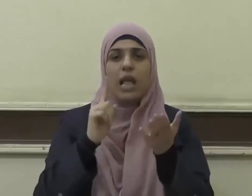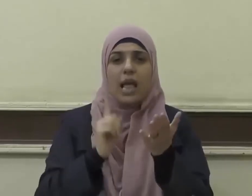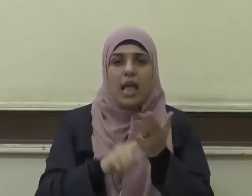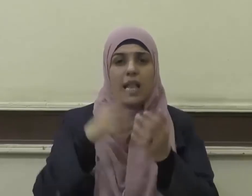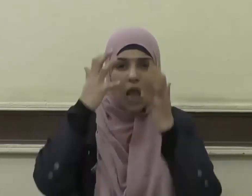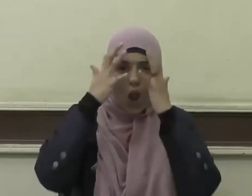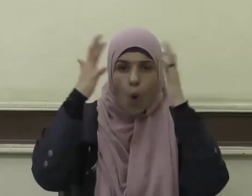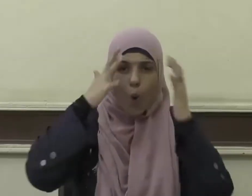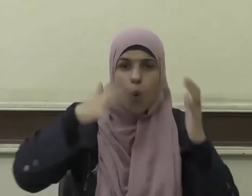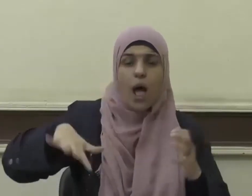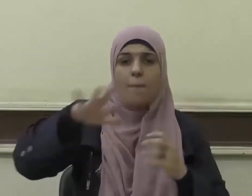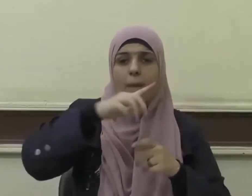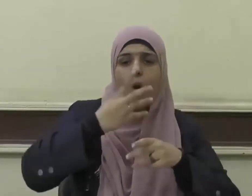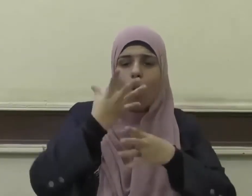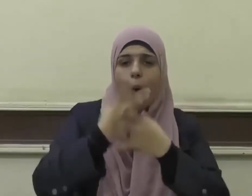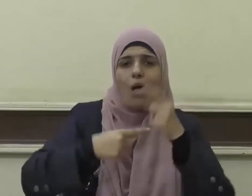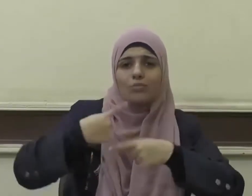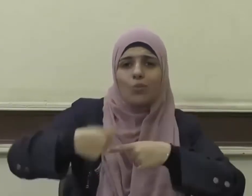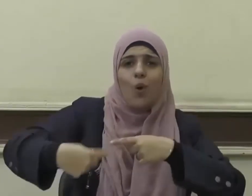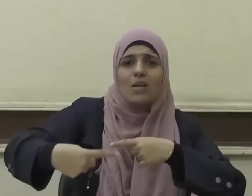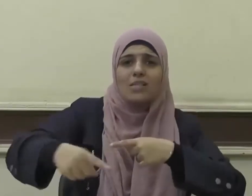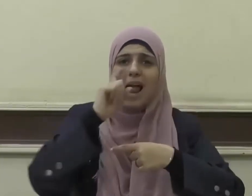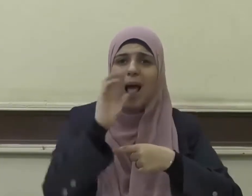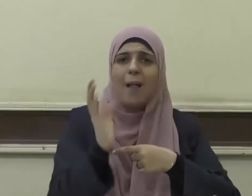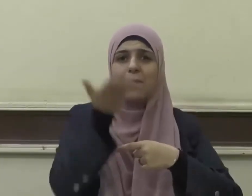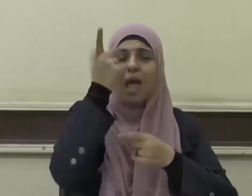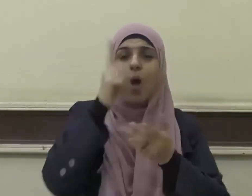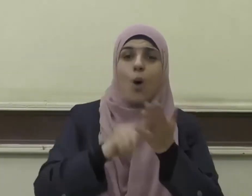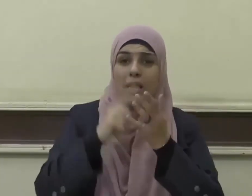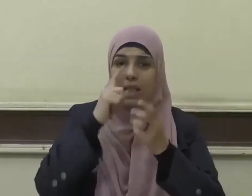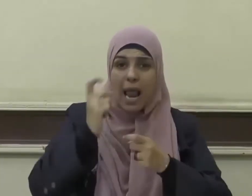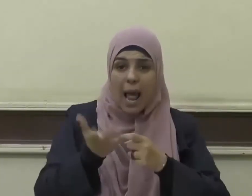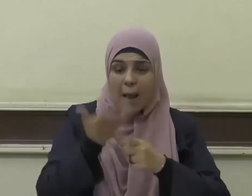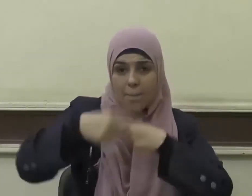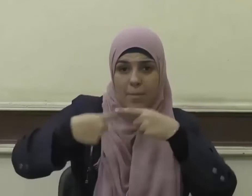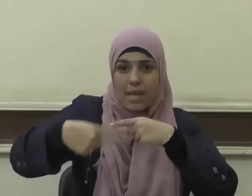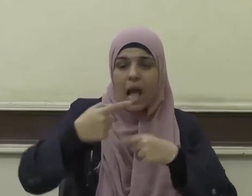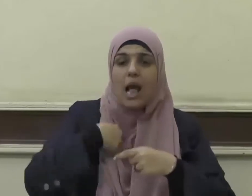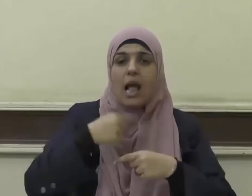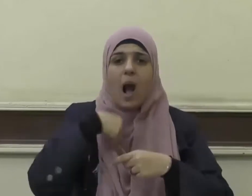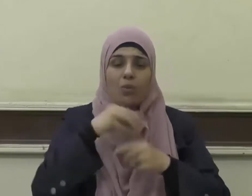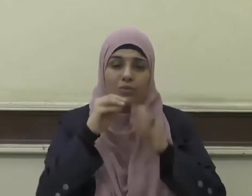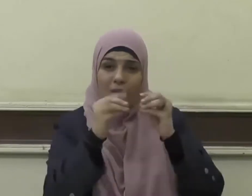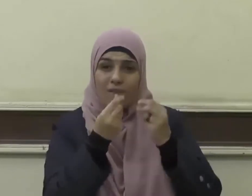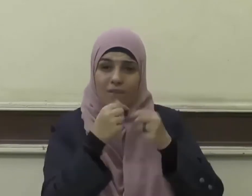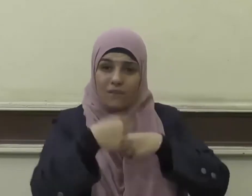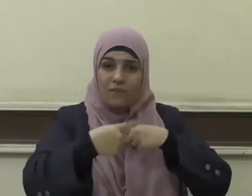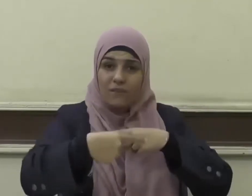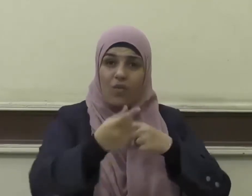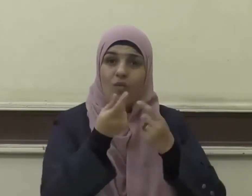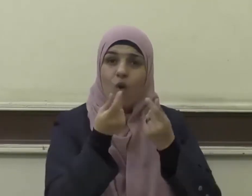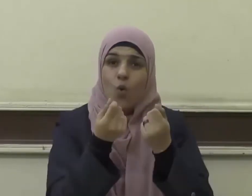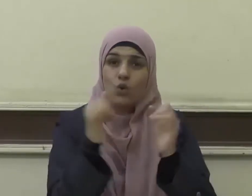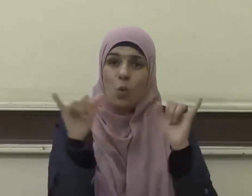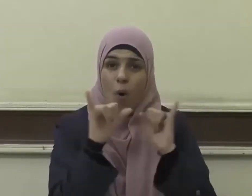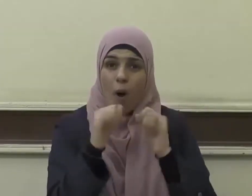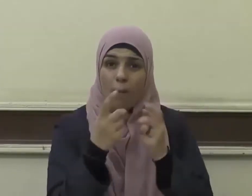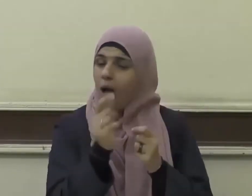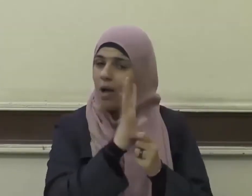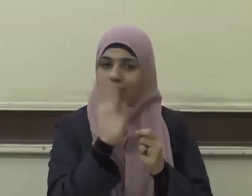ورثة الأنبياء وإن الأنبياء لم يورثوا دينارا ولا درهما وإنما ورثوا العلم